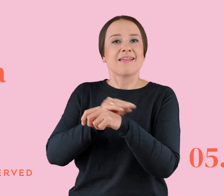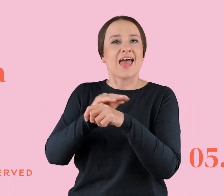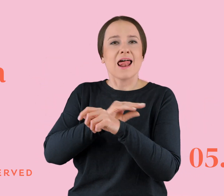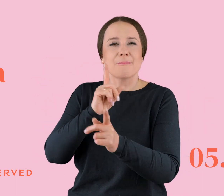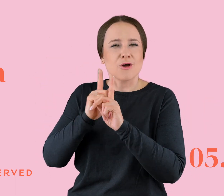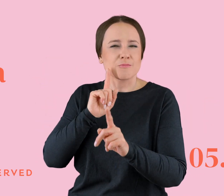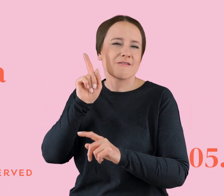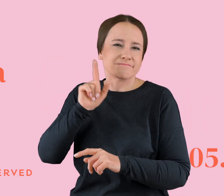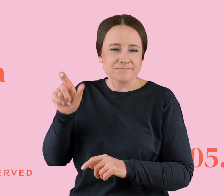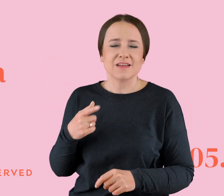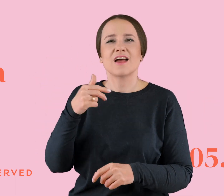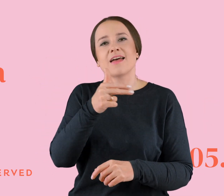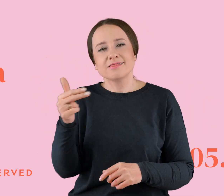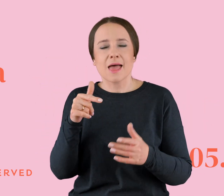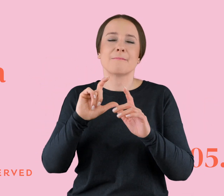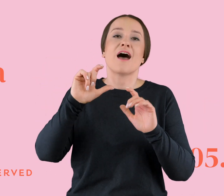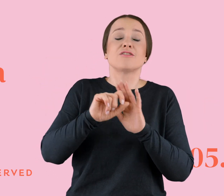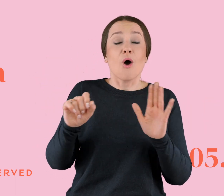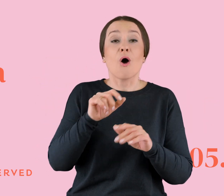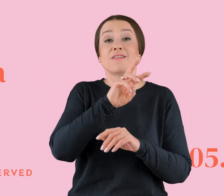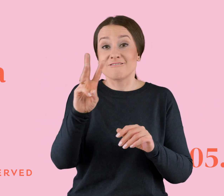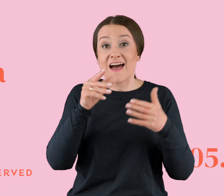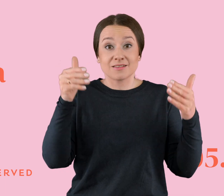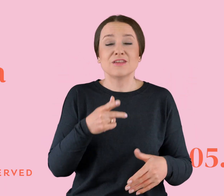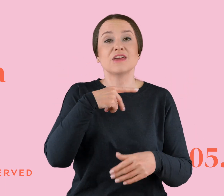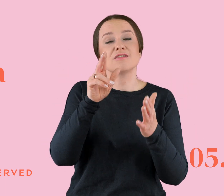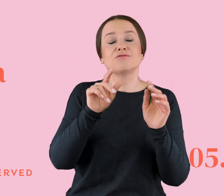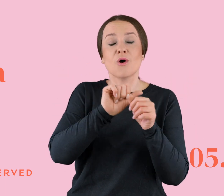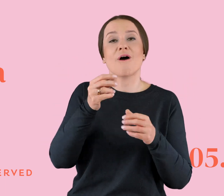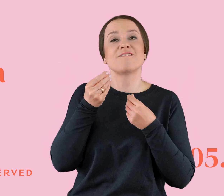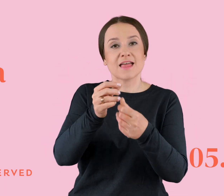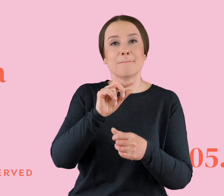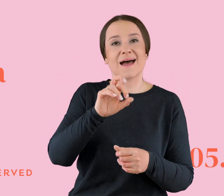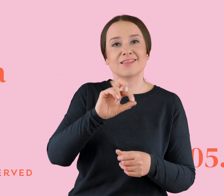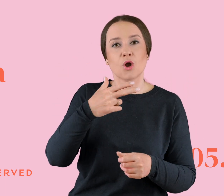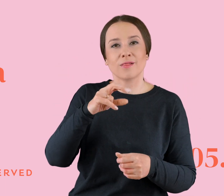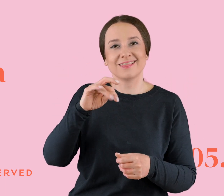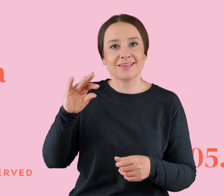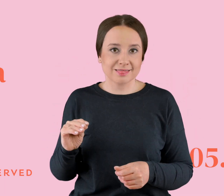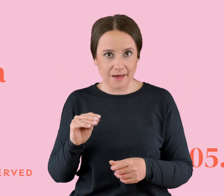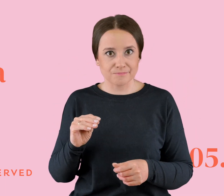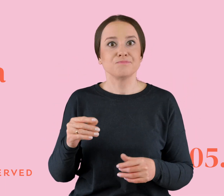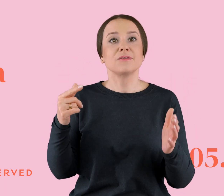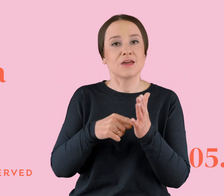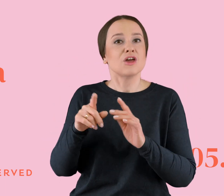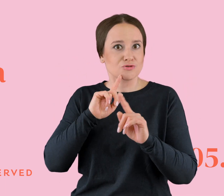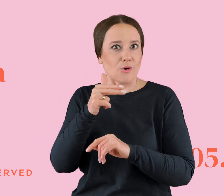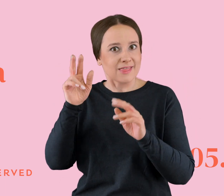na sesji, o której gadamy o tematach, które są od Was i są sfinansowane z Patronite'a. No i jednym z takich powtarzających się rzeczy jest terapeutyzowanie innych